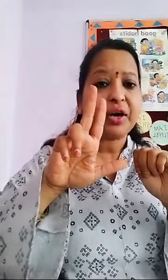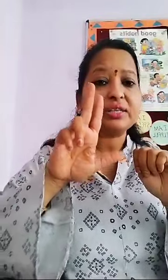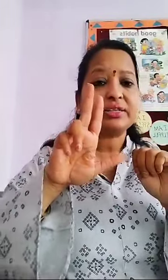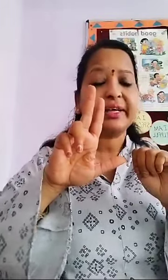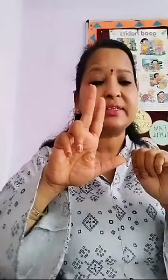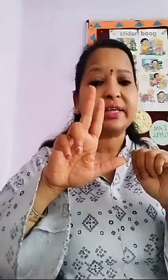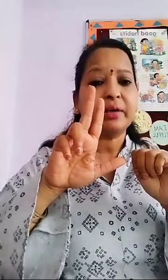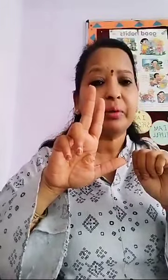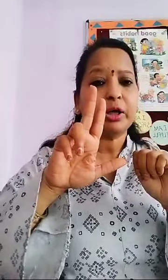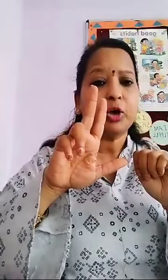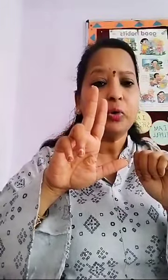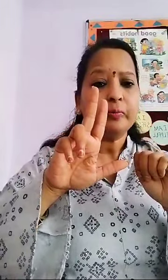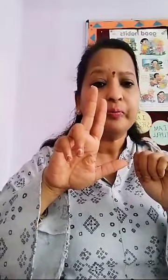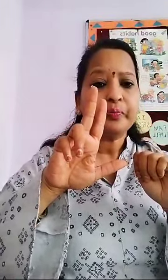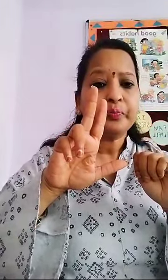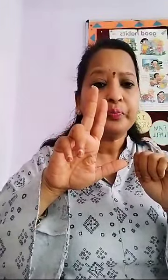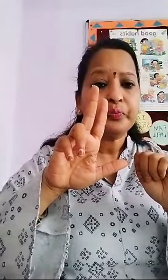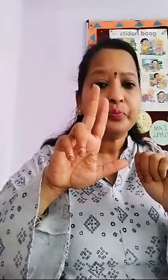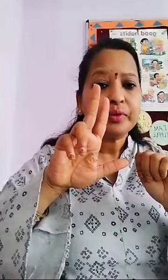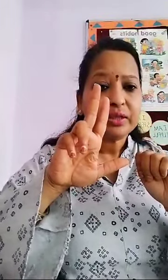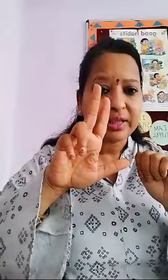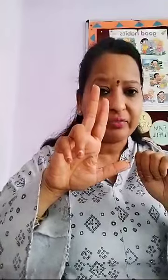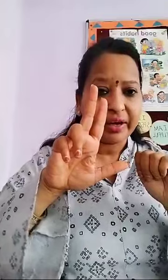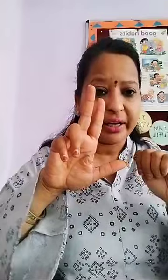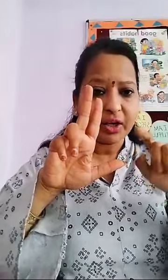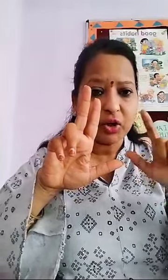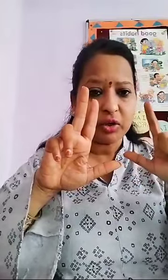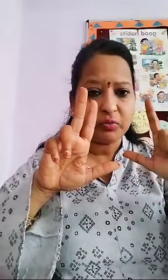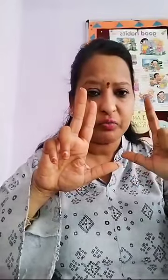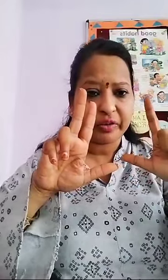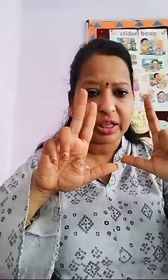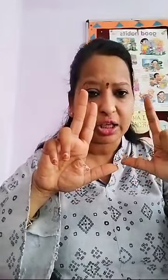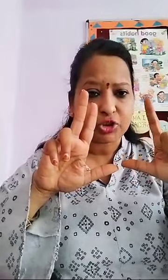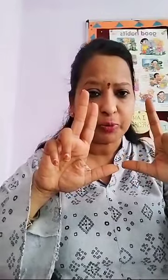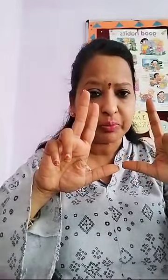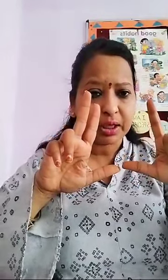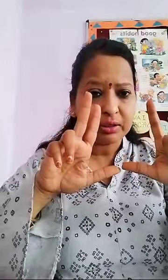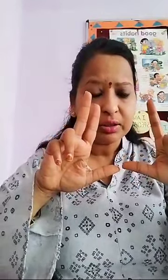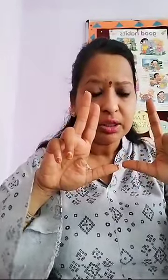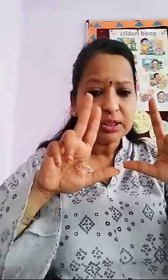का नंबर करो Very good Vedansh Gupta 76